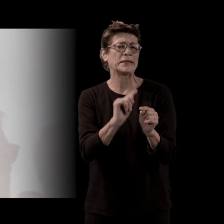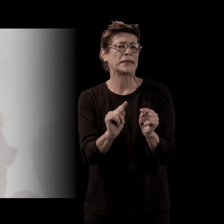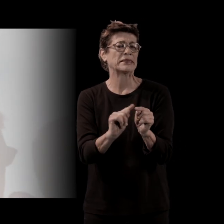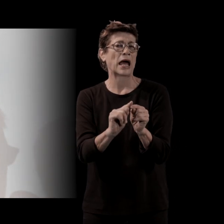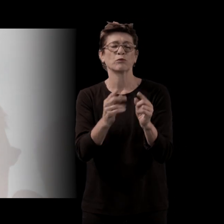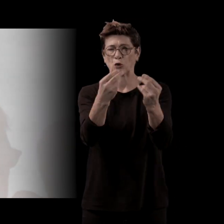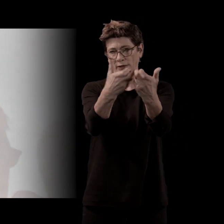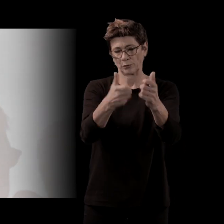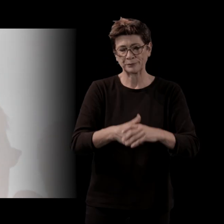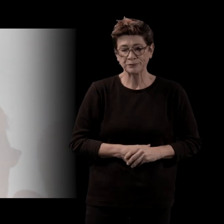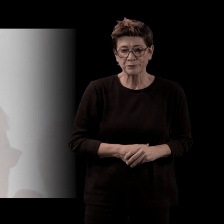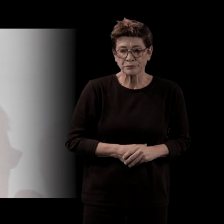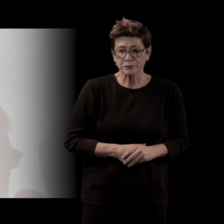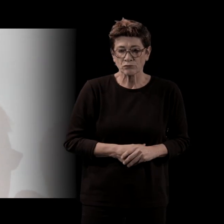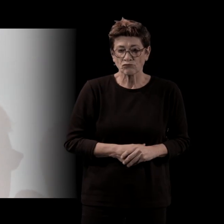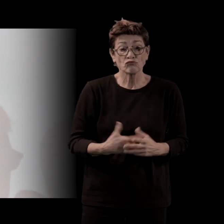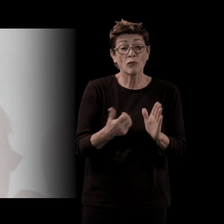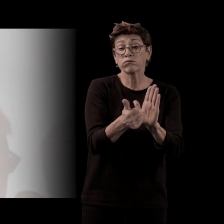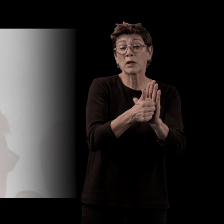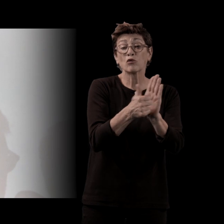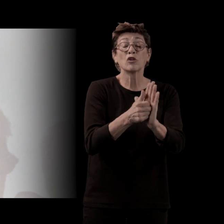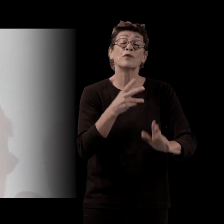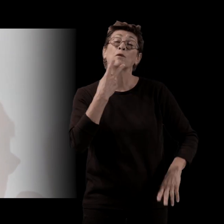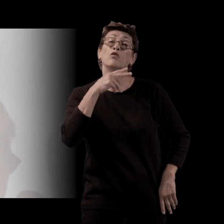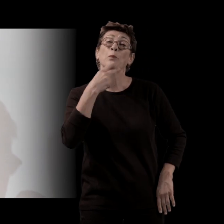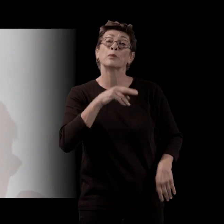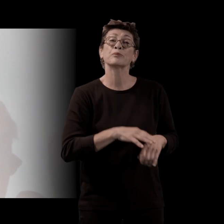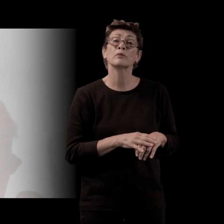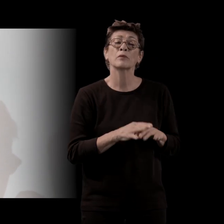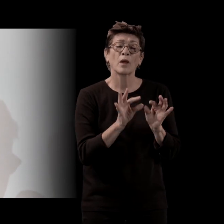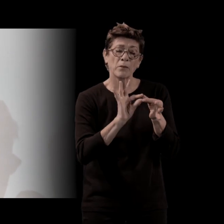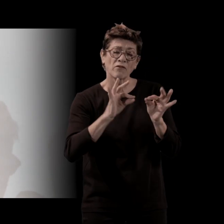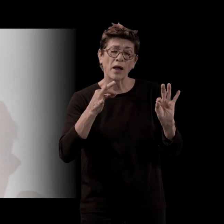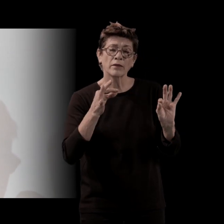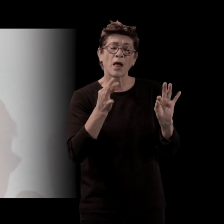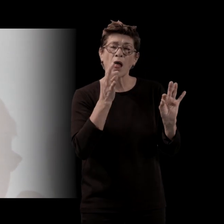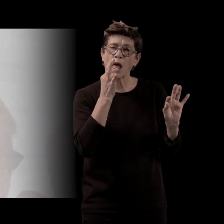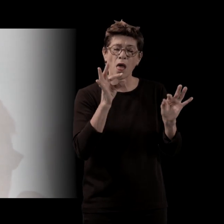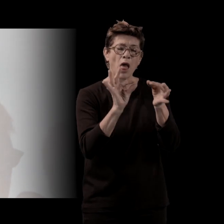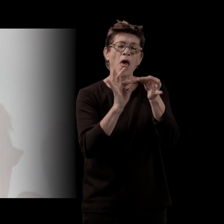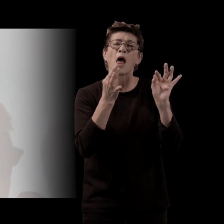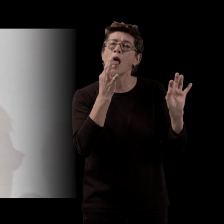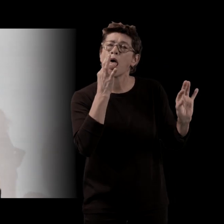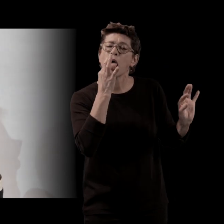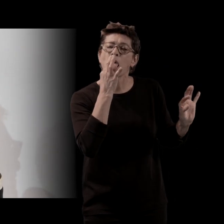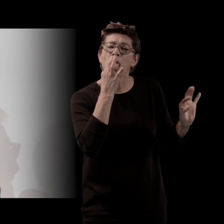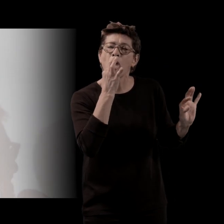exemple, dire qu'un personnage, il fume et puis il enlève de deux doigts un brin de tabac sur sa langue. Voilà, ça, c'est un effet de réel.